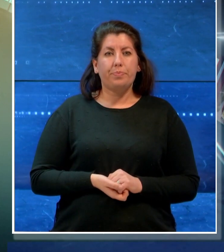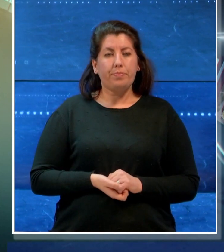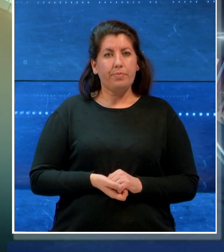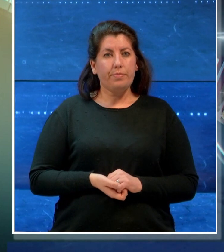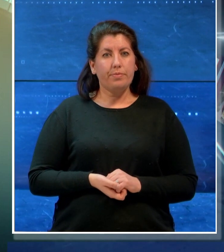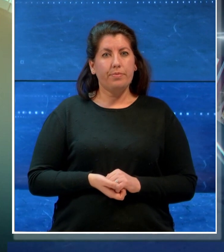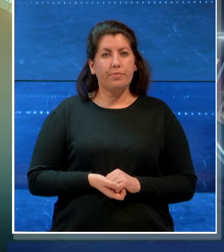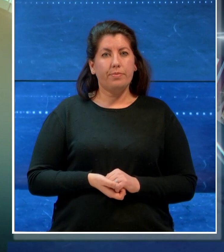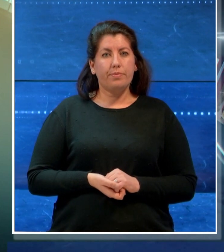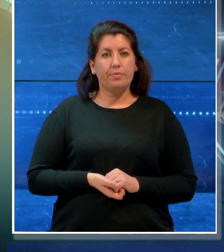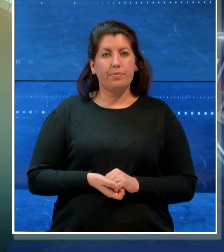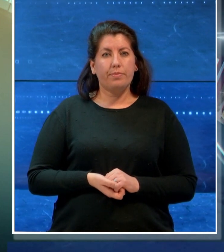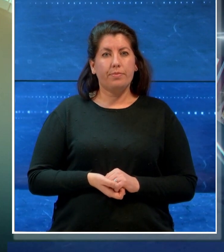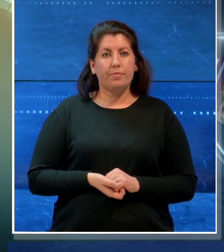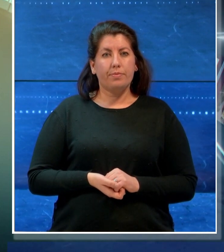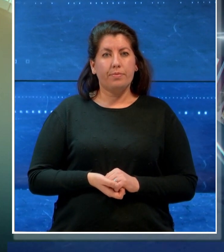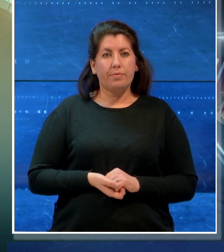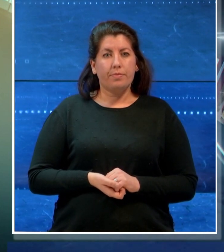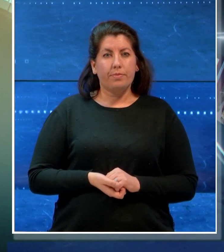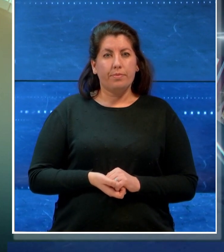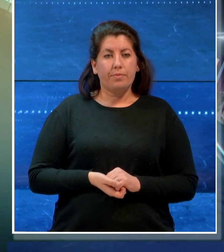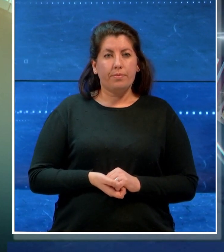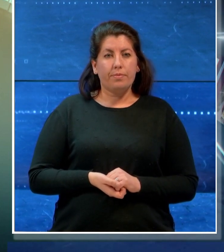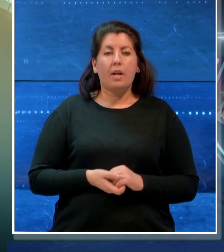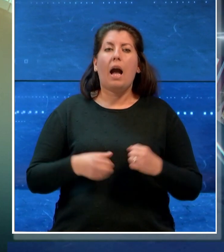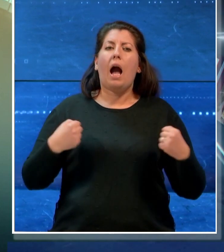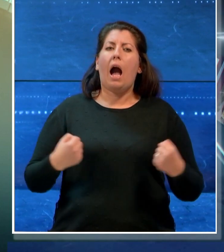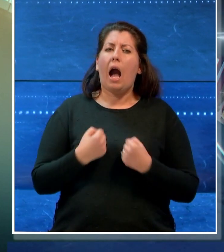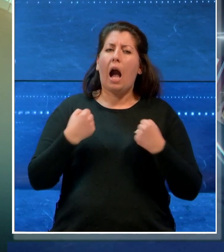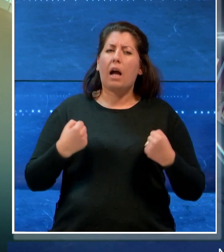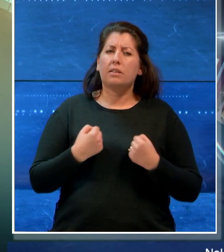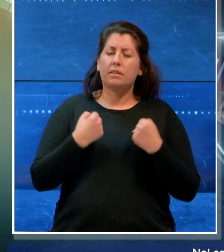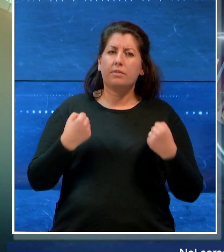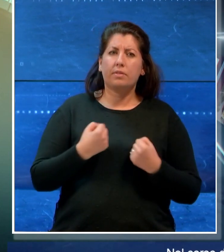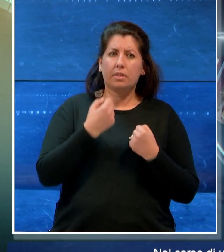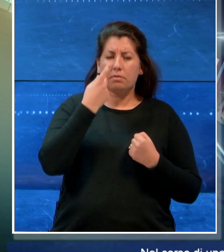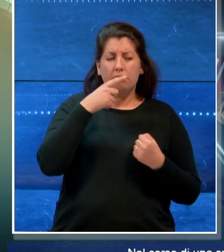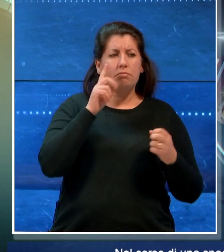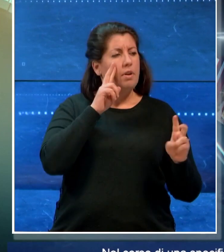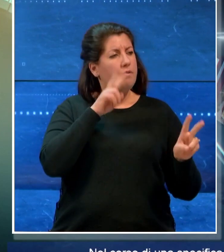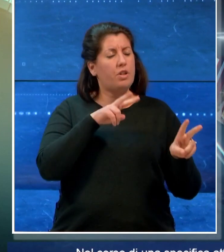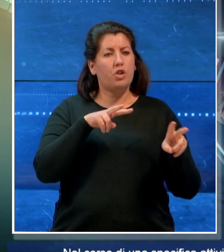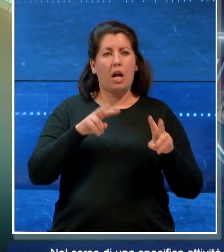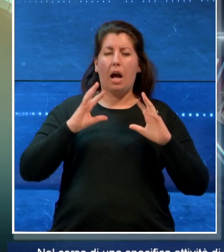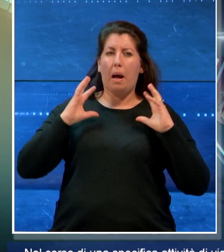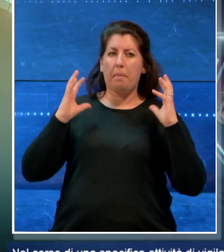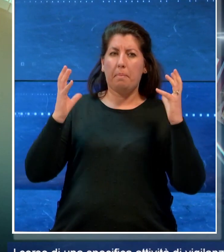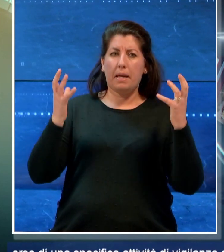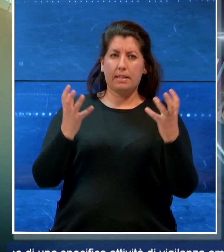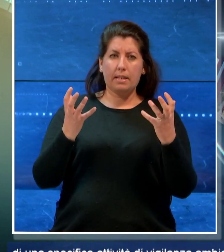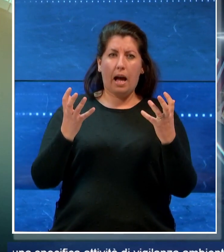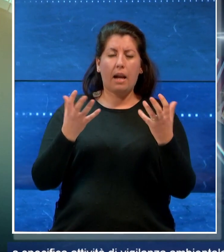Nel corso di una specifica attività di vigilanza ambientale compiuta